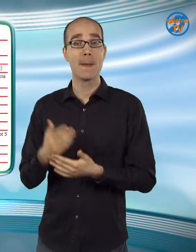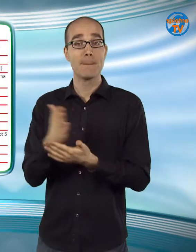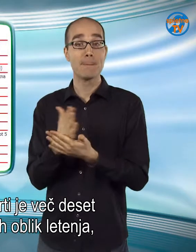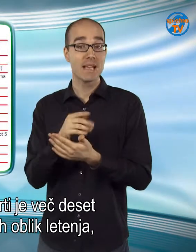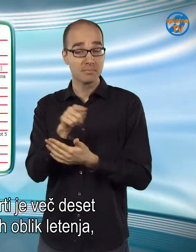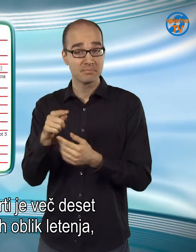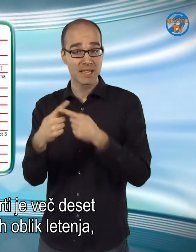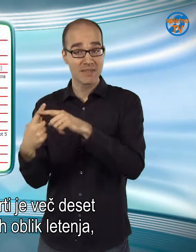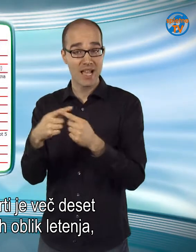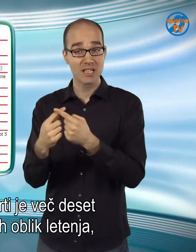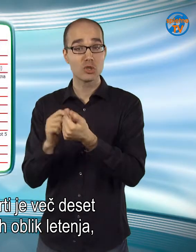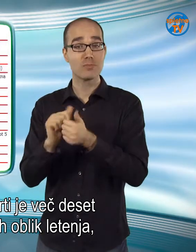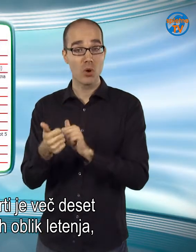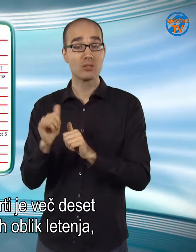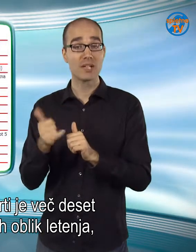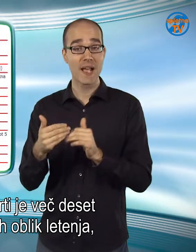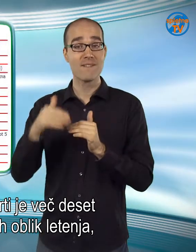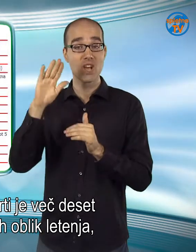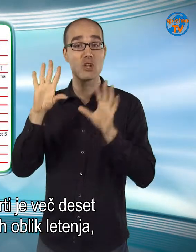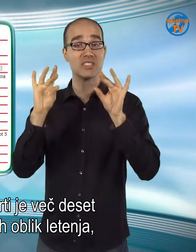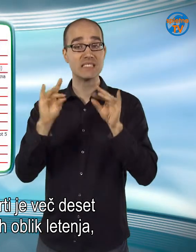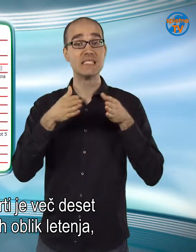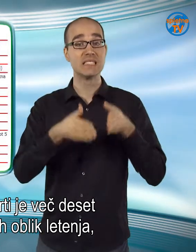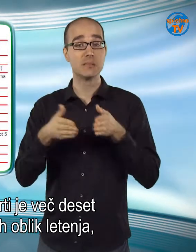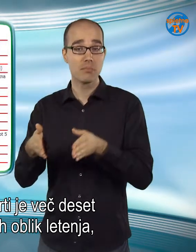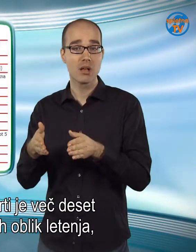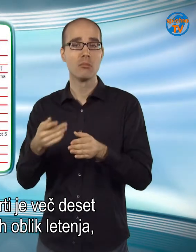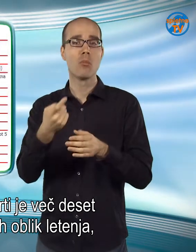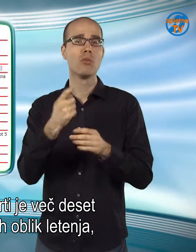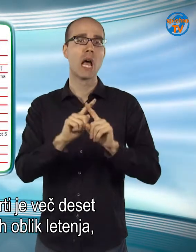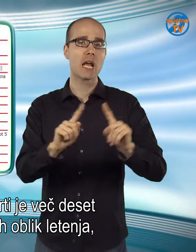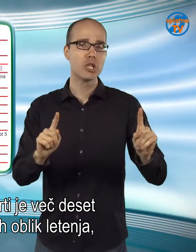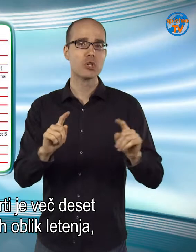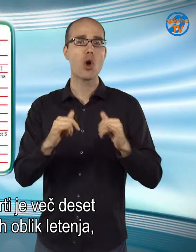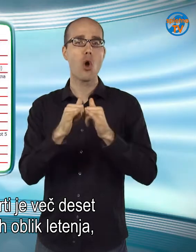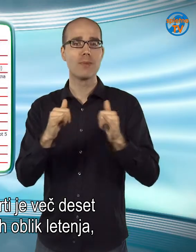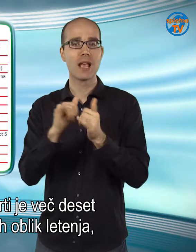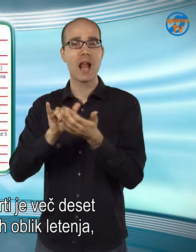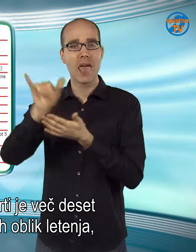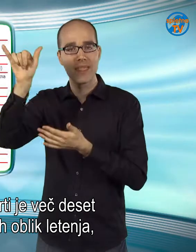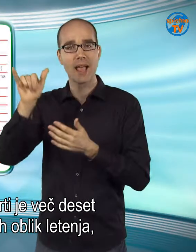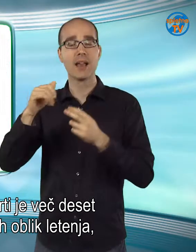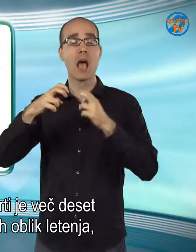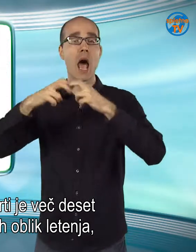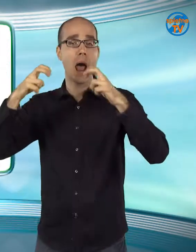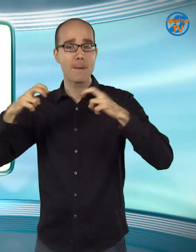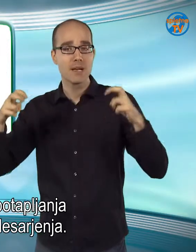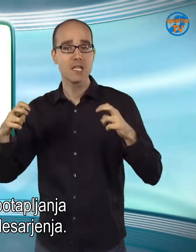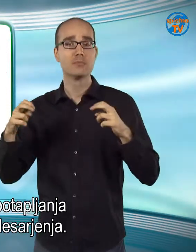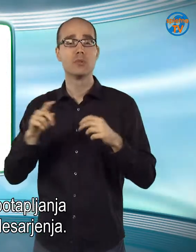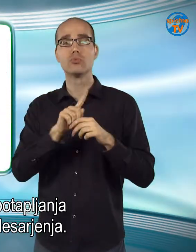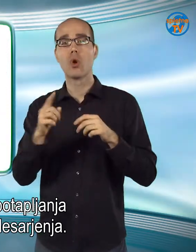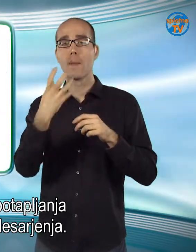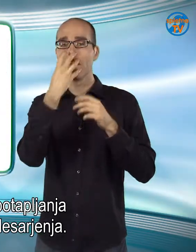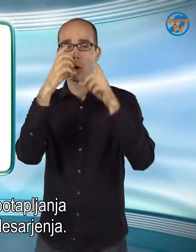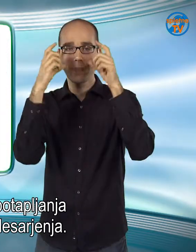Med tveganjimi športi je več deset disciplin, od različnih oblik letenja, alpinizma do potapljanja